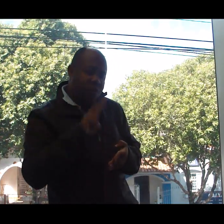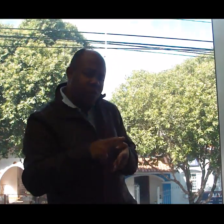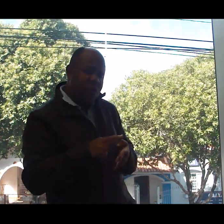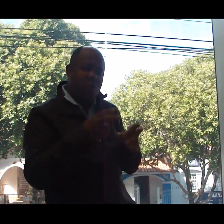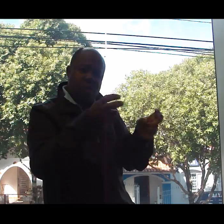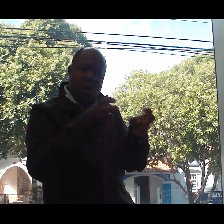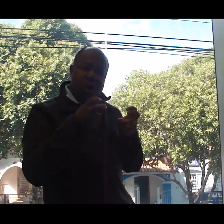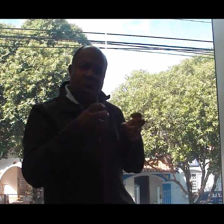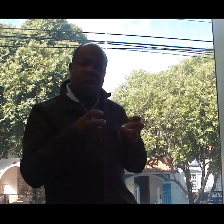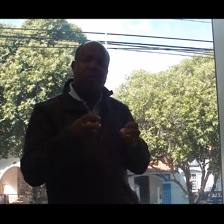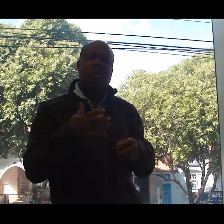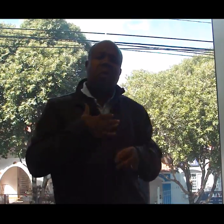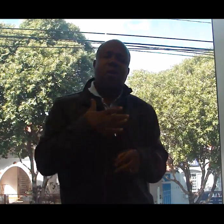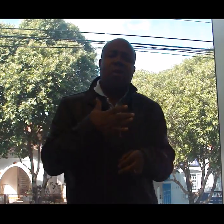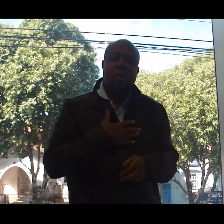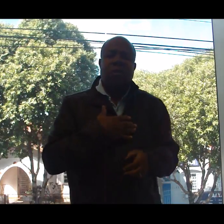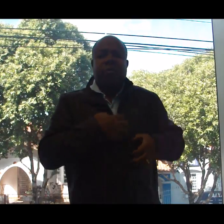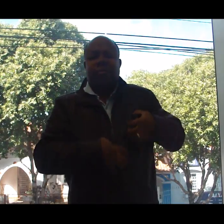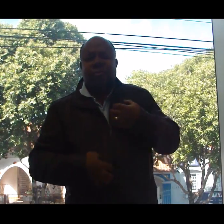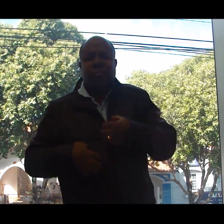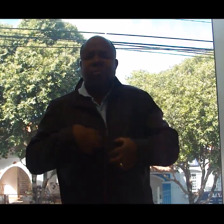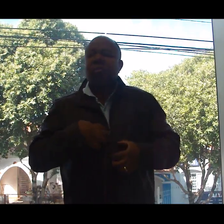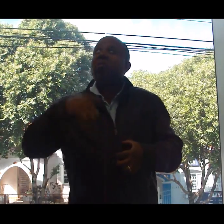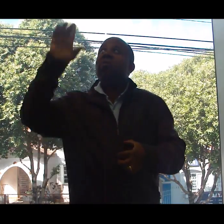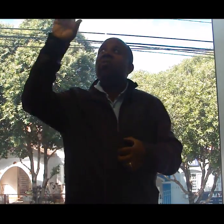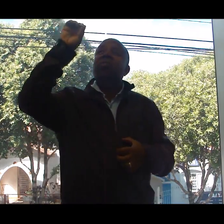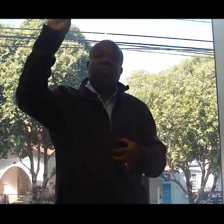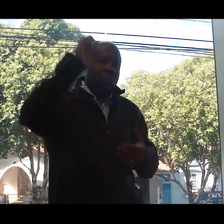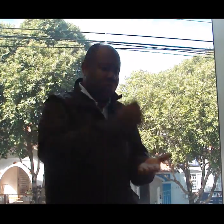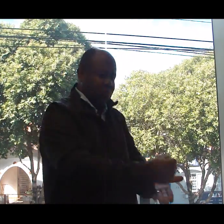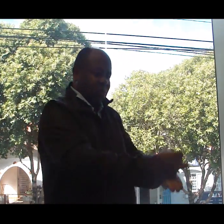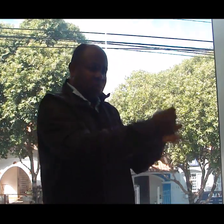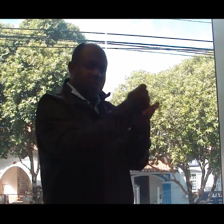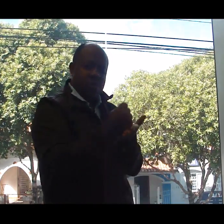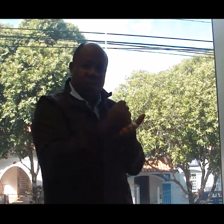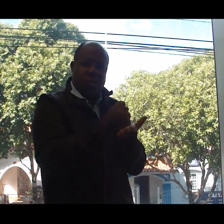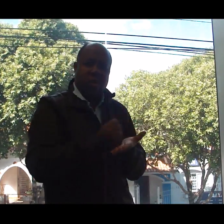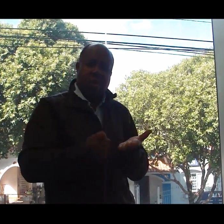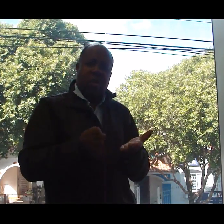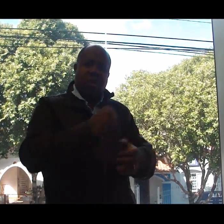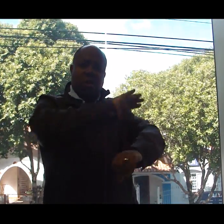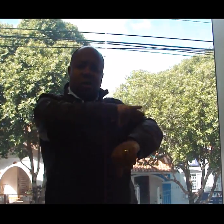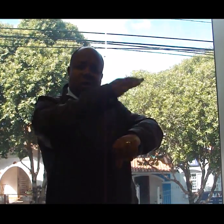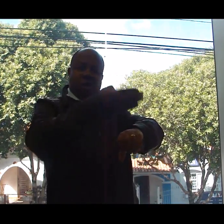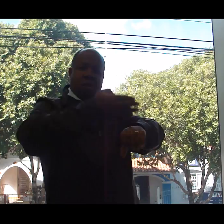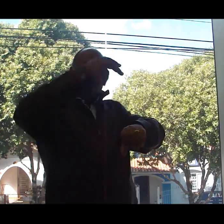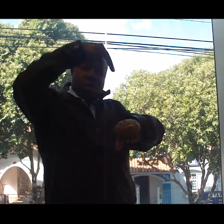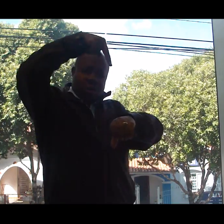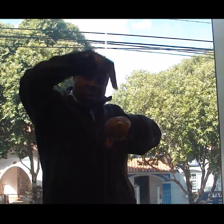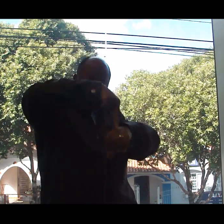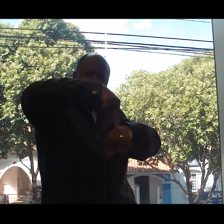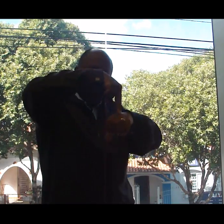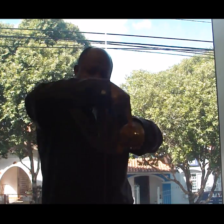firmou-me num local seguro Pôs um novo cântico na minha boca Um hino de louvor ao nosso Deus